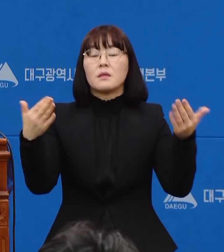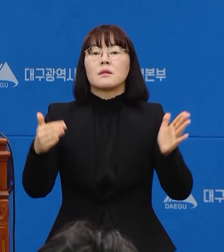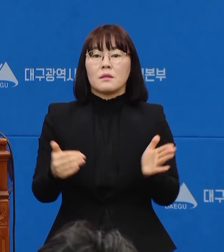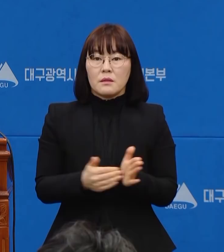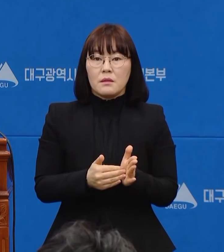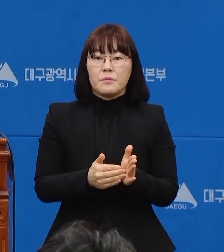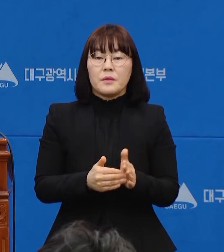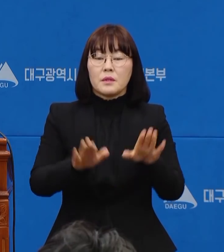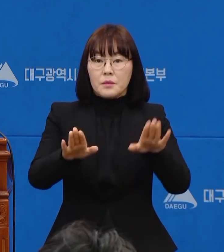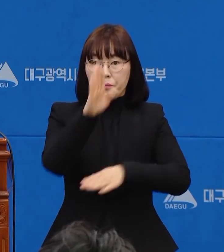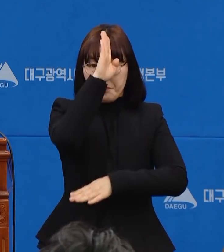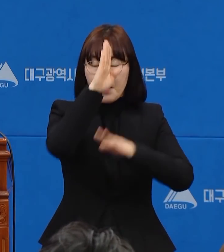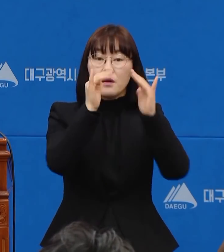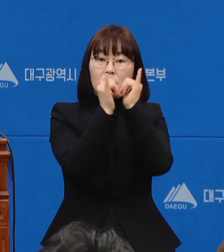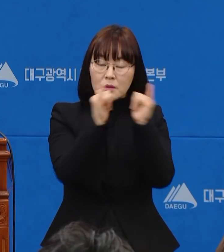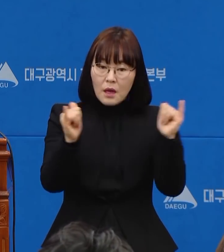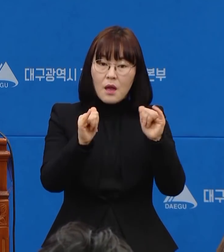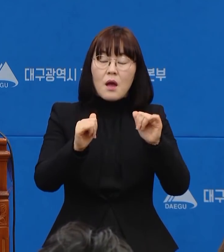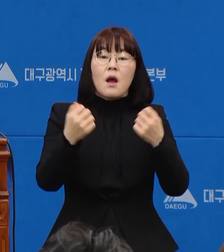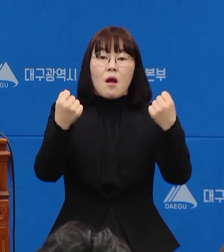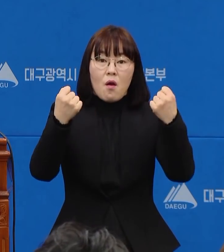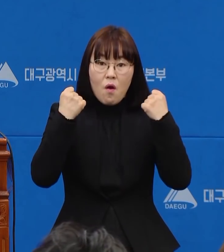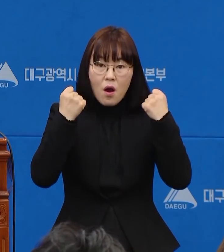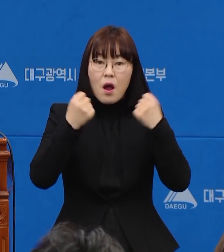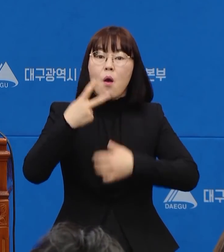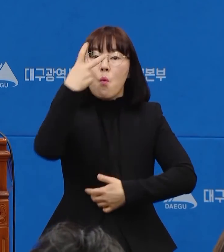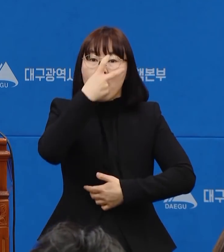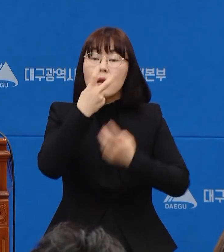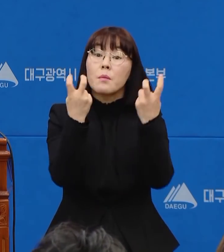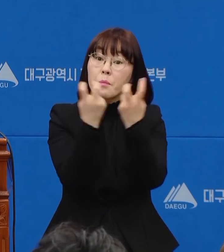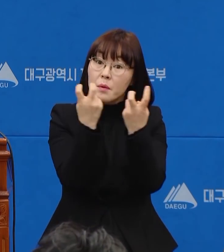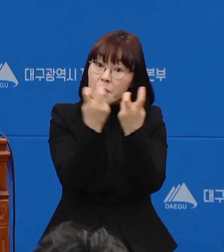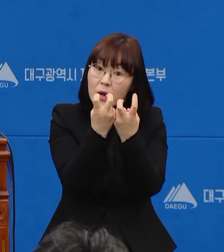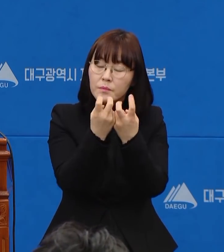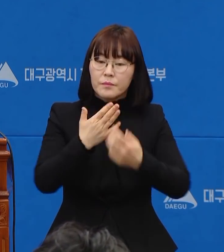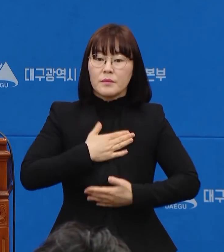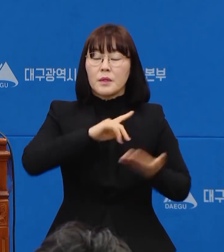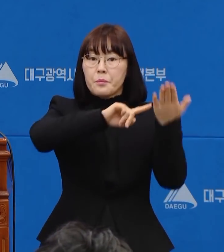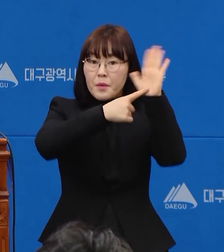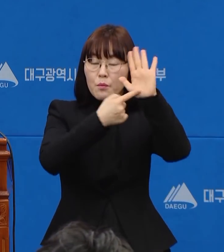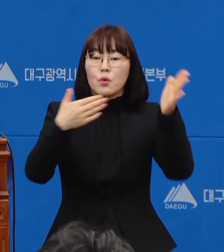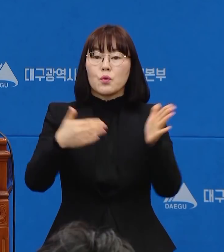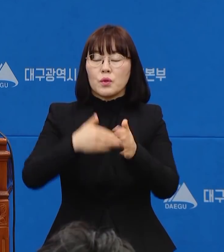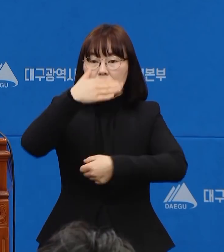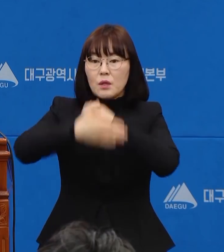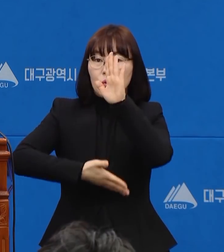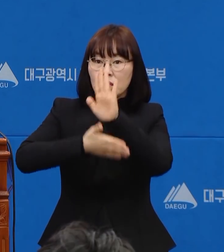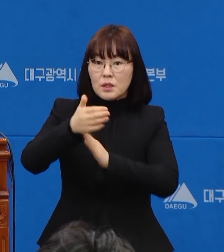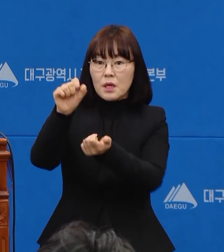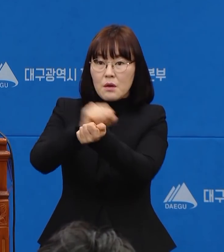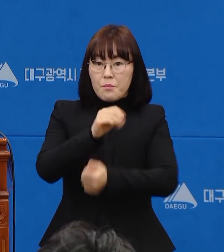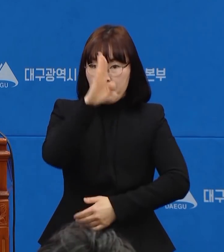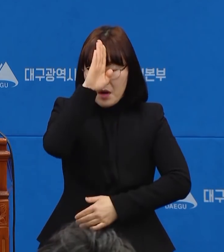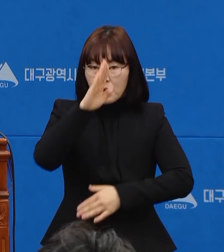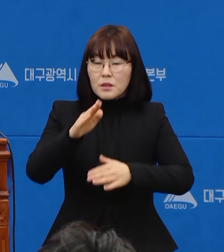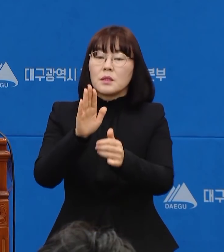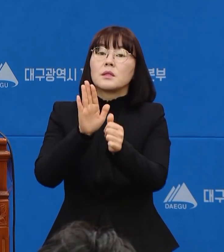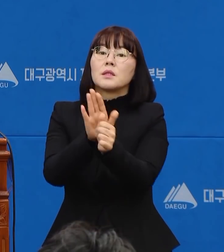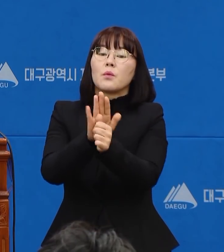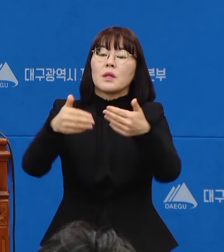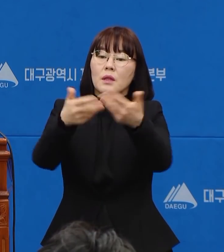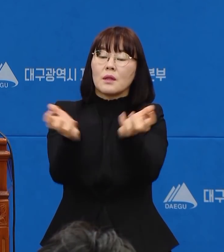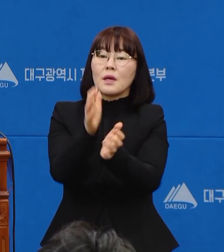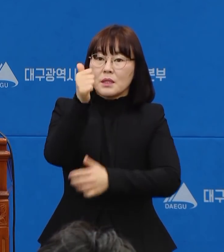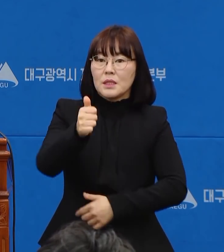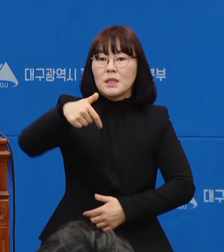환자의 건강상태와 관리에 대해서는 재브리핑이 끝난 후 대구시 감염병관리지원단 단장이신